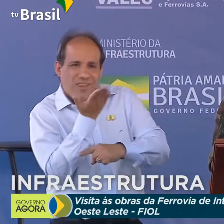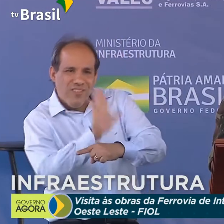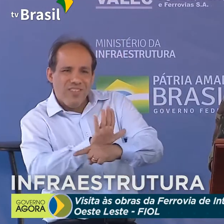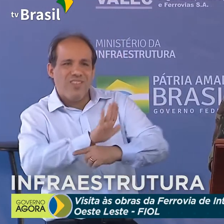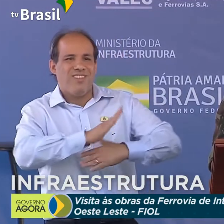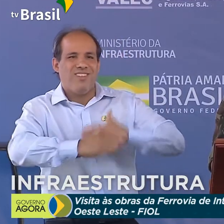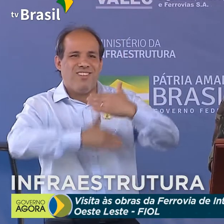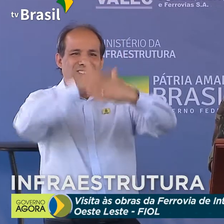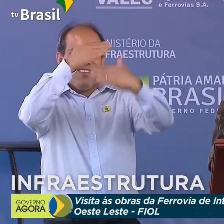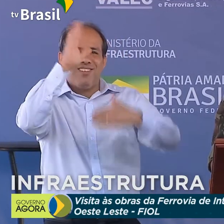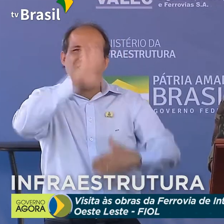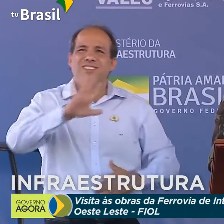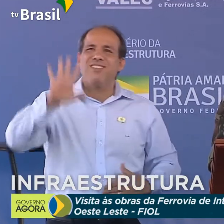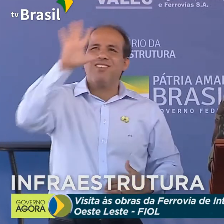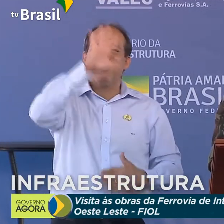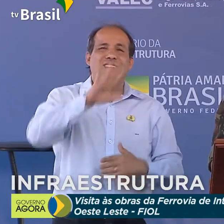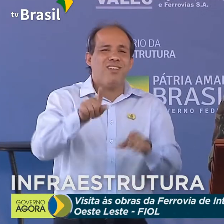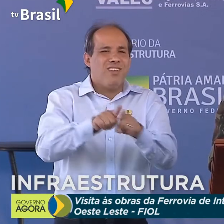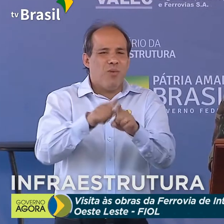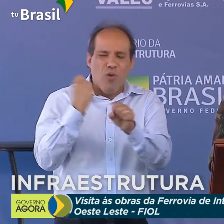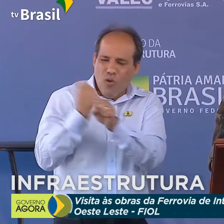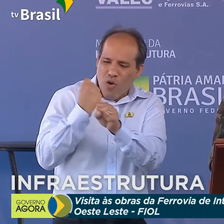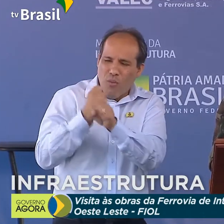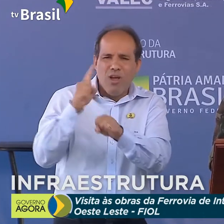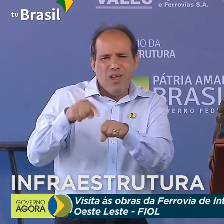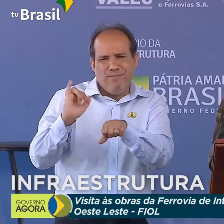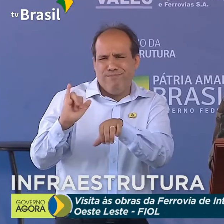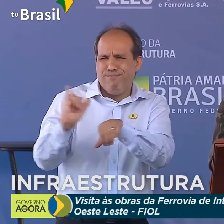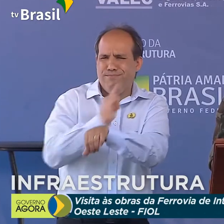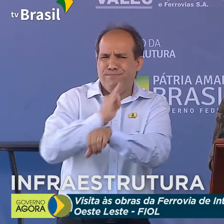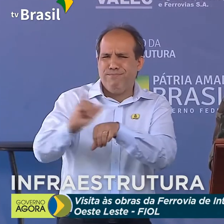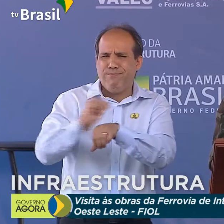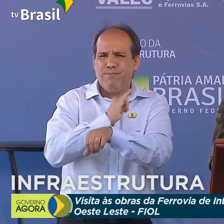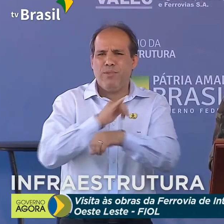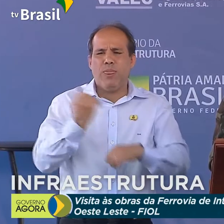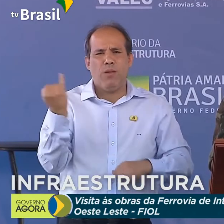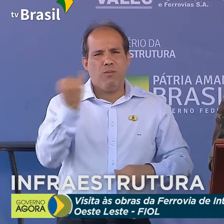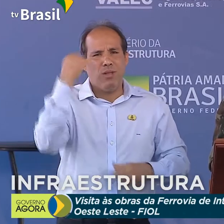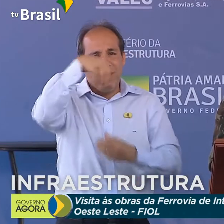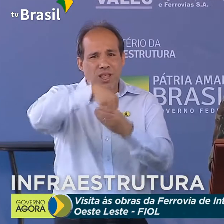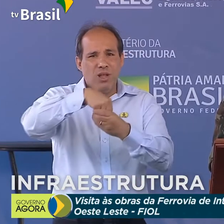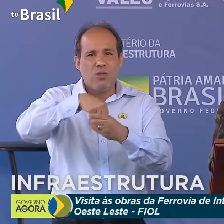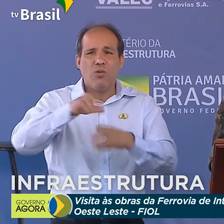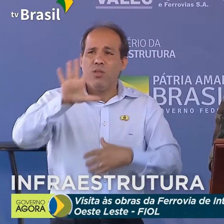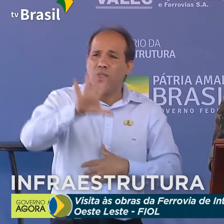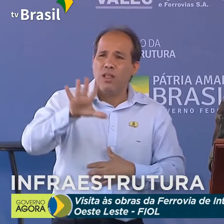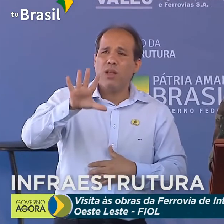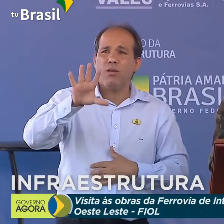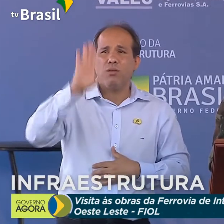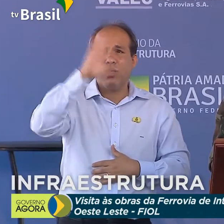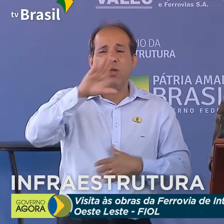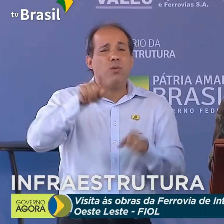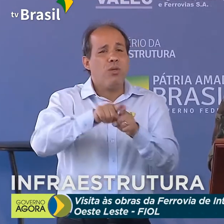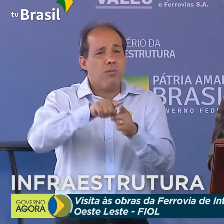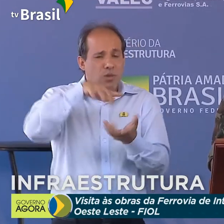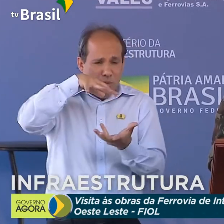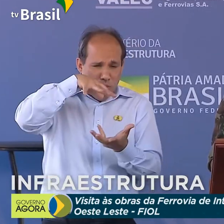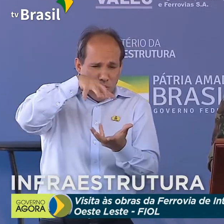o desenvolvimento nacional em uma obra estratégica de relevo no cenário nacional e internacional.